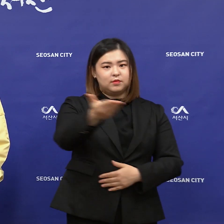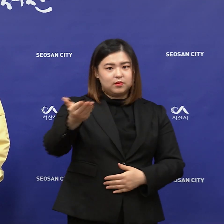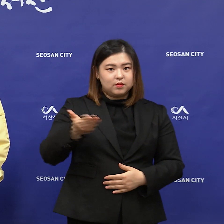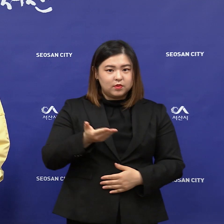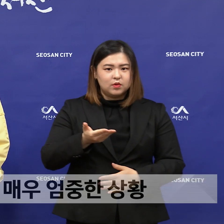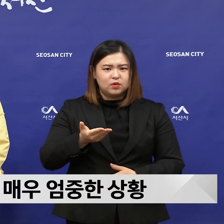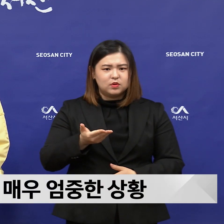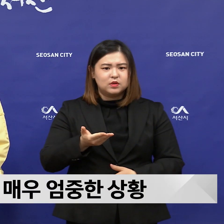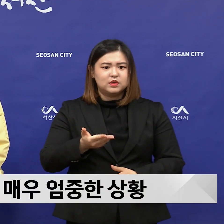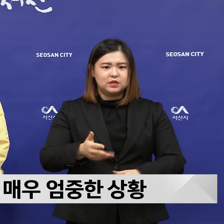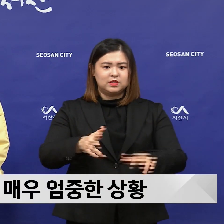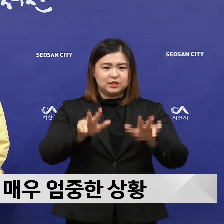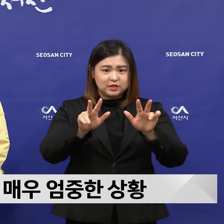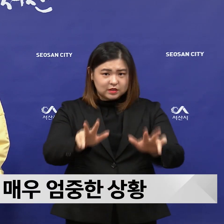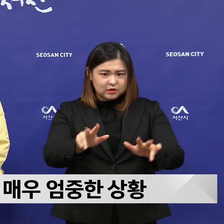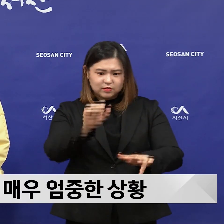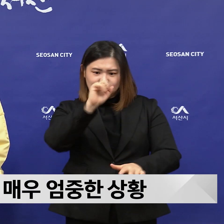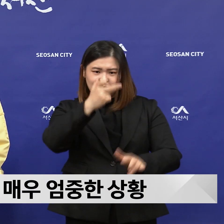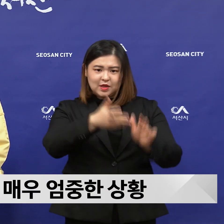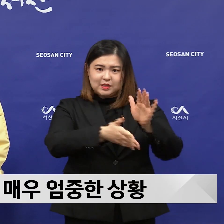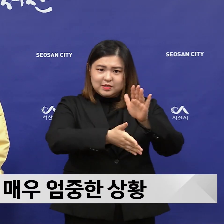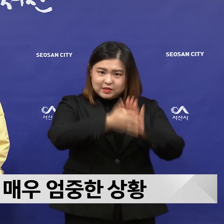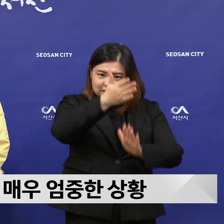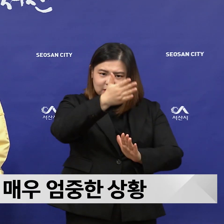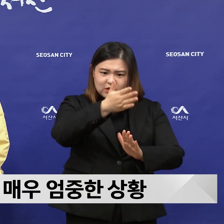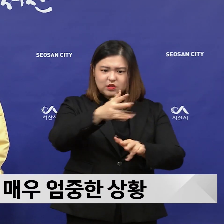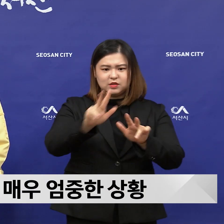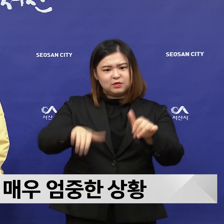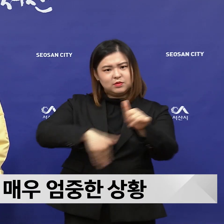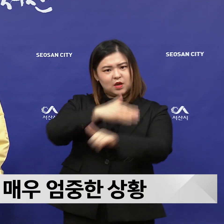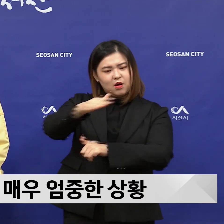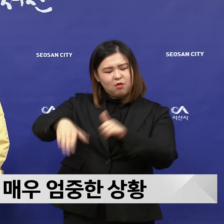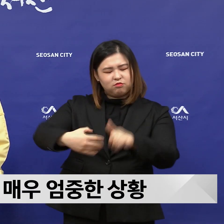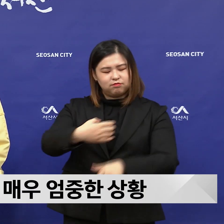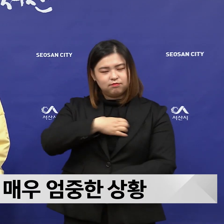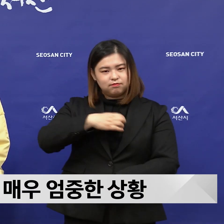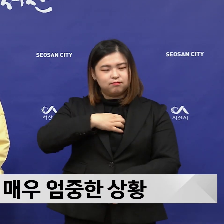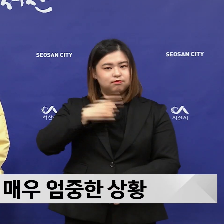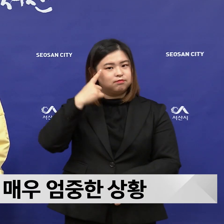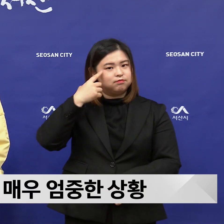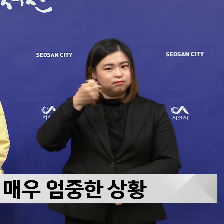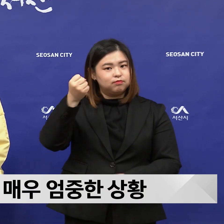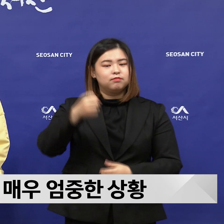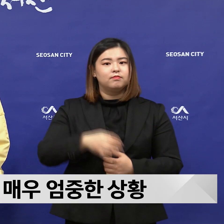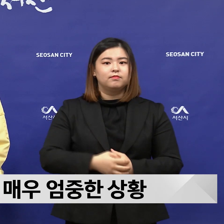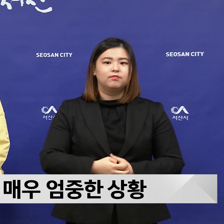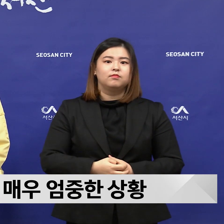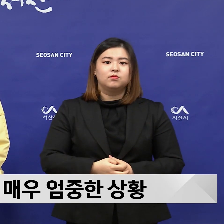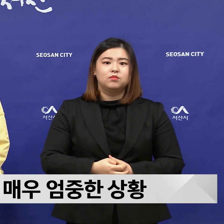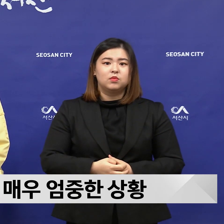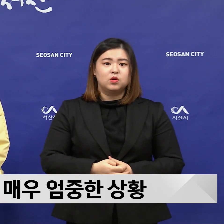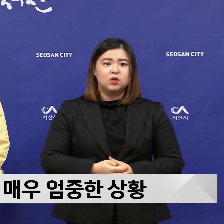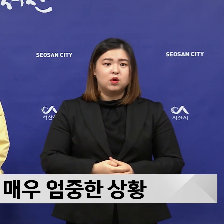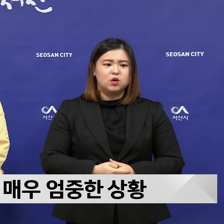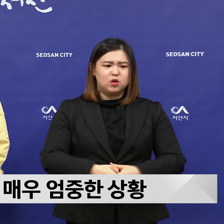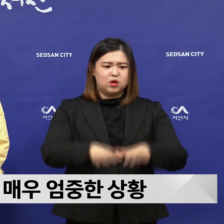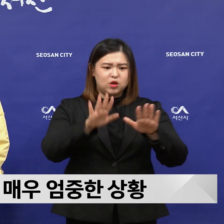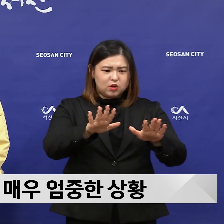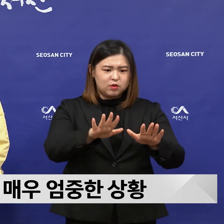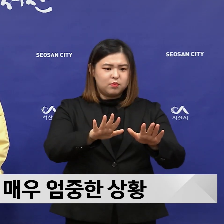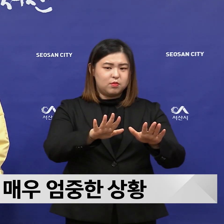현재 상황을 매우 엄중하게 인식하고 있습니다. 이번 사태가 학생들에게